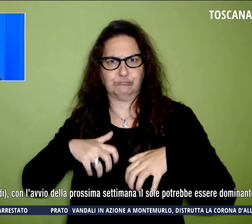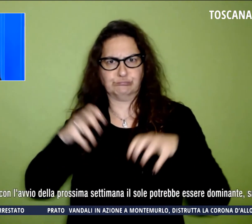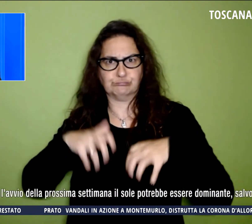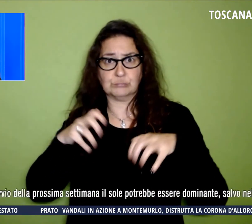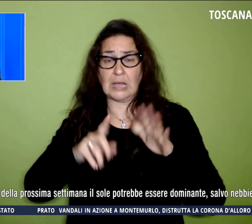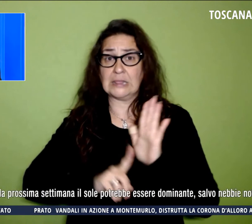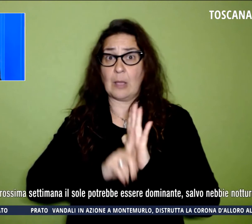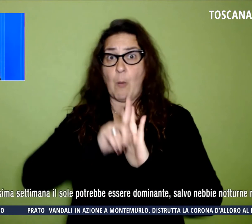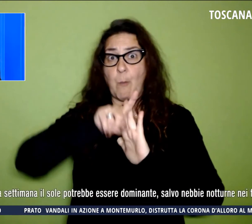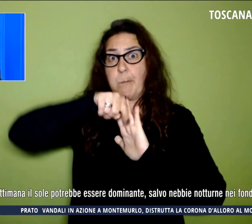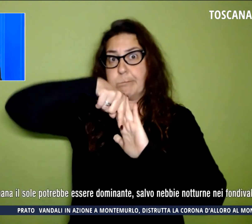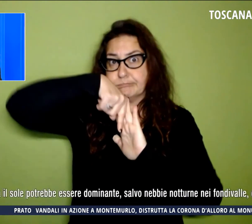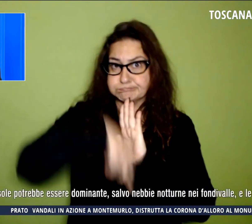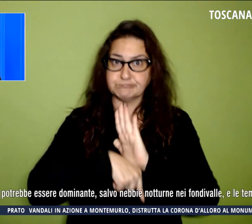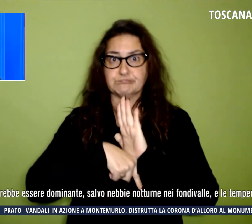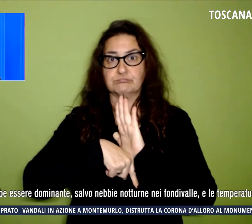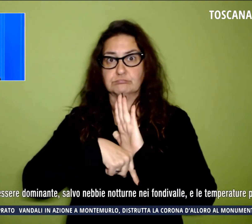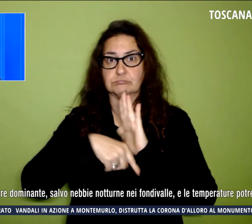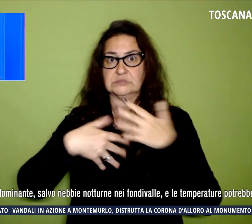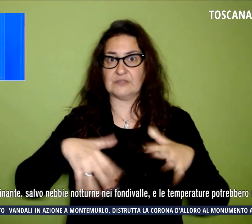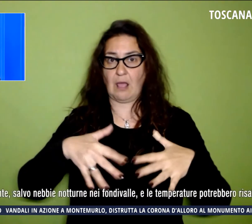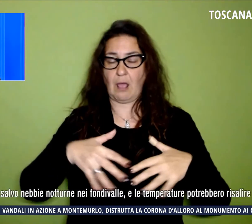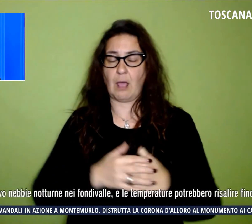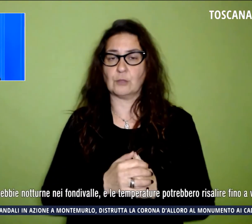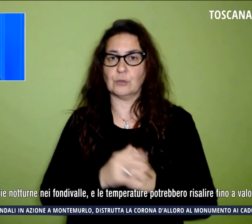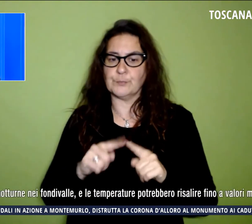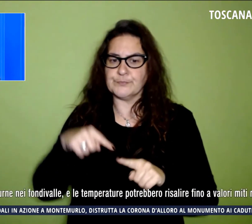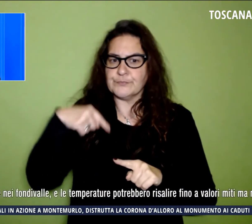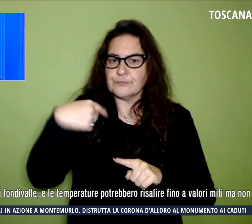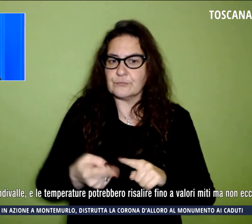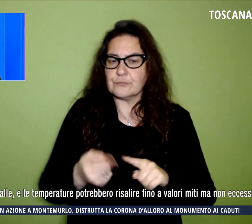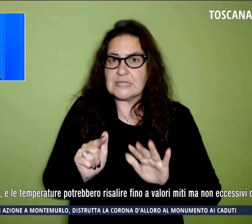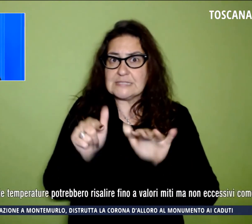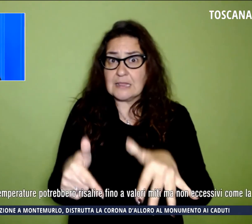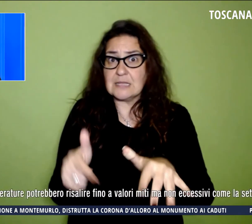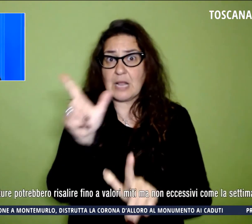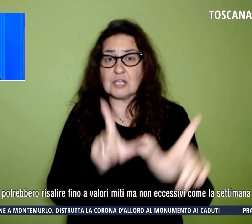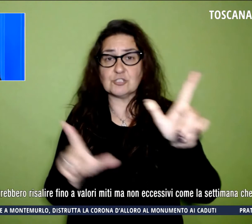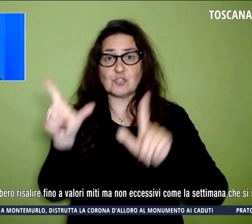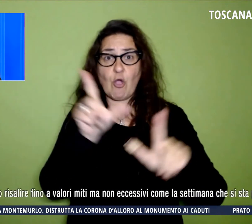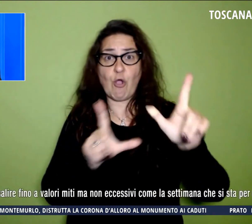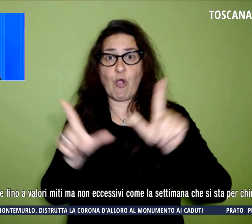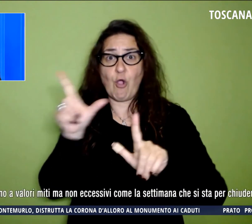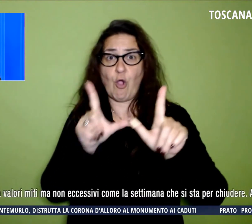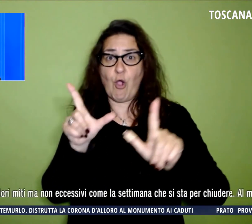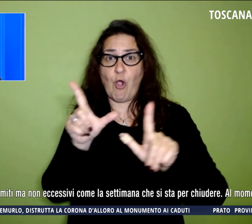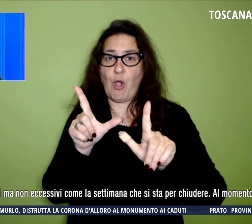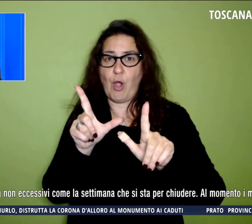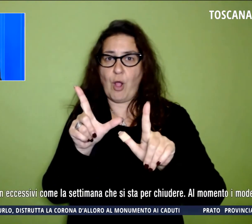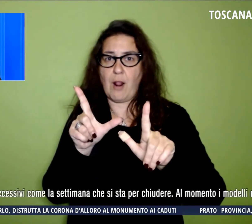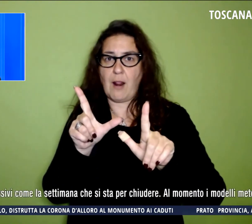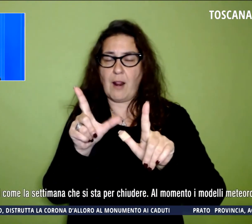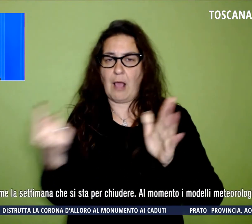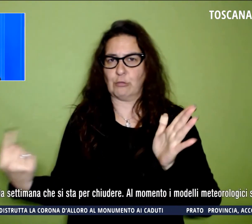crollate di molti gradi, con l'avvio della prossima settimana il sole potrebbe essere dominante tranne qualche